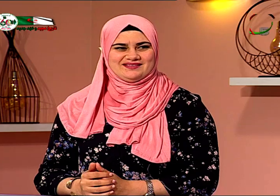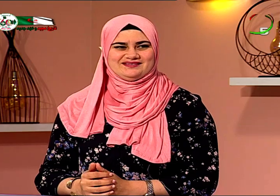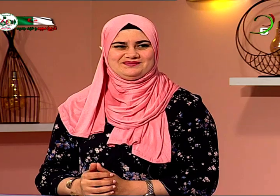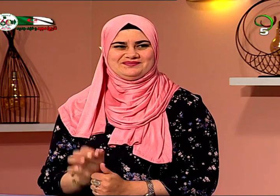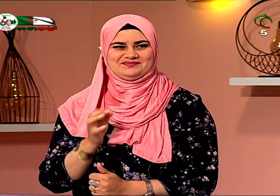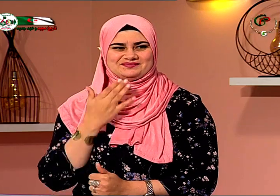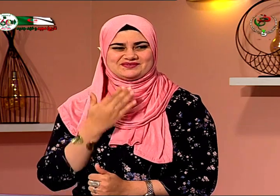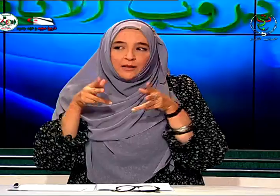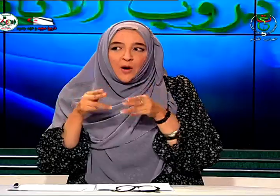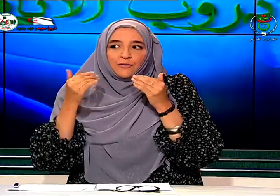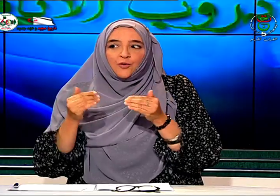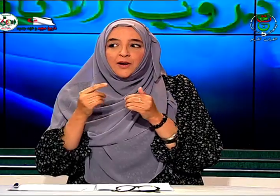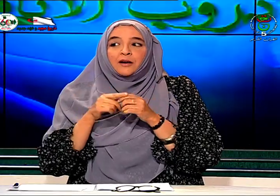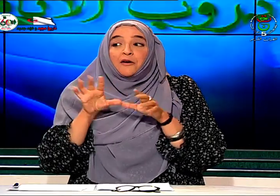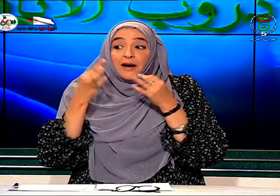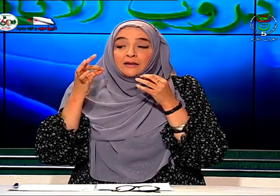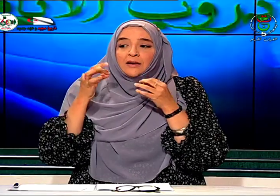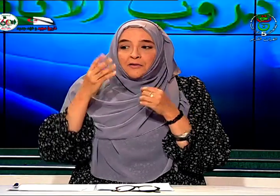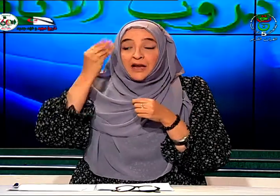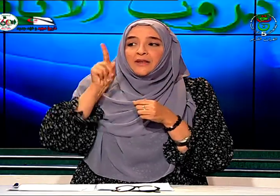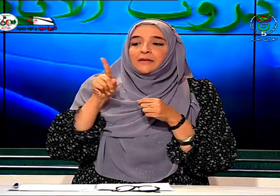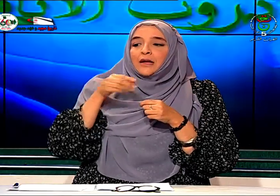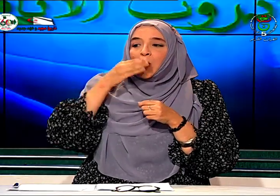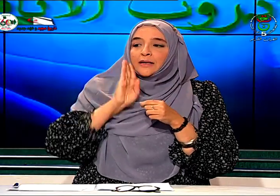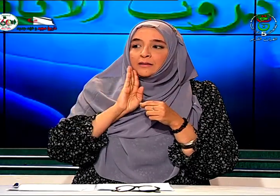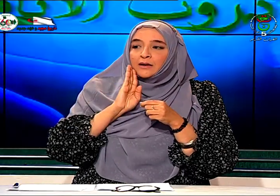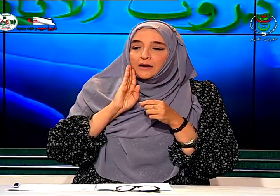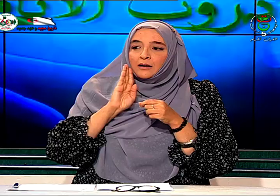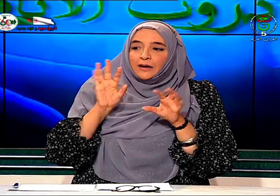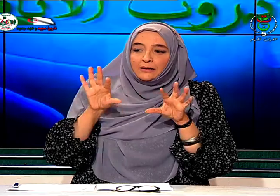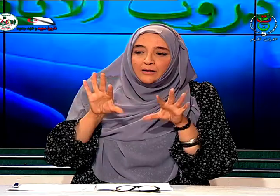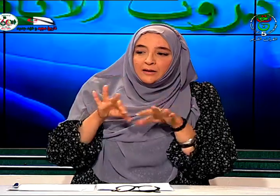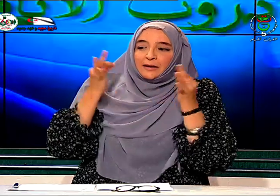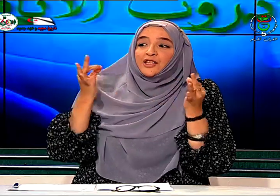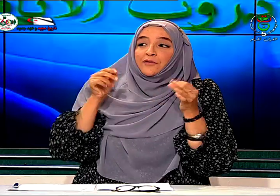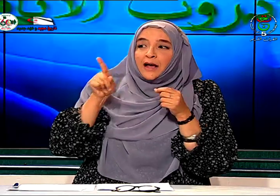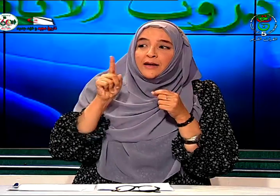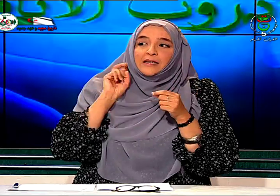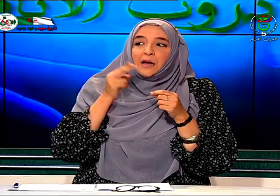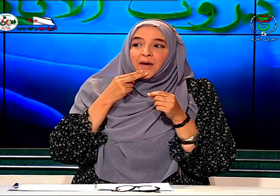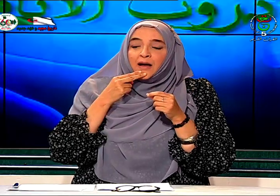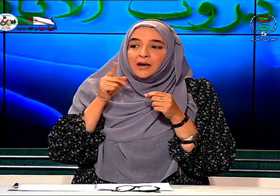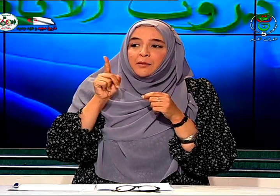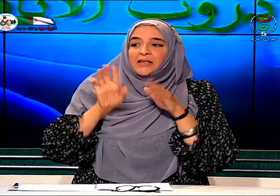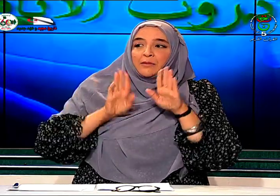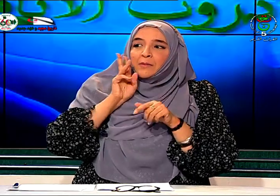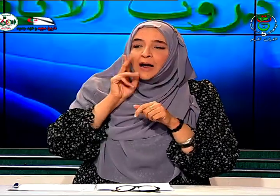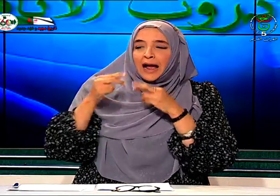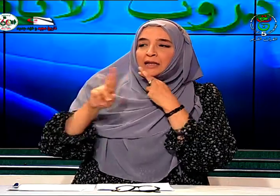طويلة لكن سنتوقف هنا فقط فهمت أن الوالد قد اكتشف أنك سماء بسبب عدم